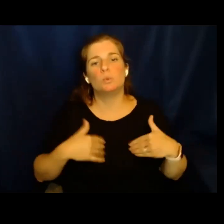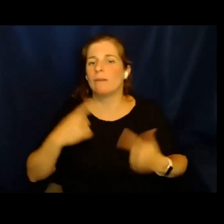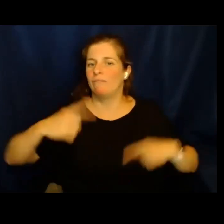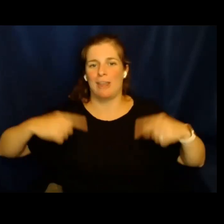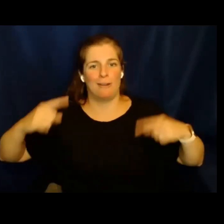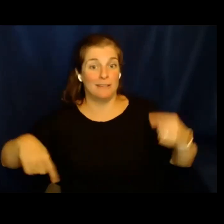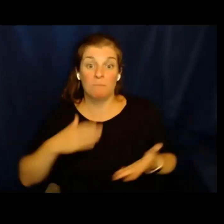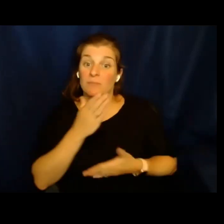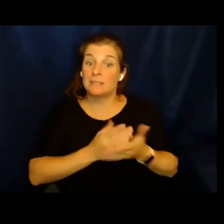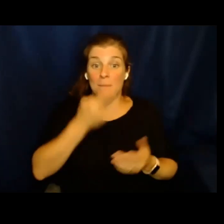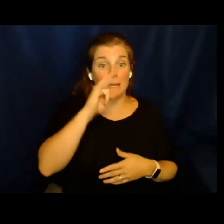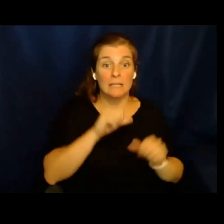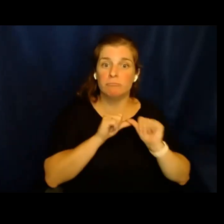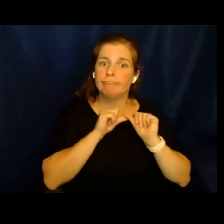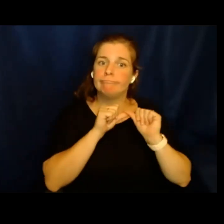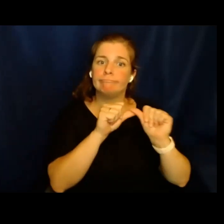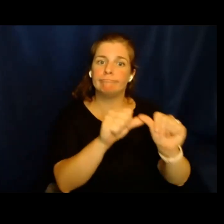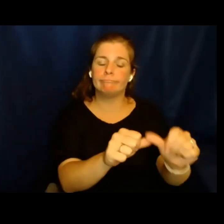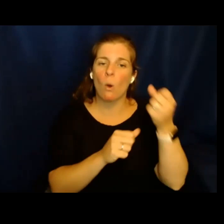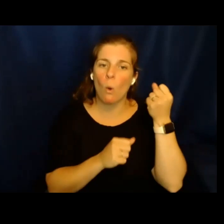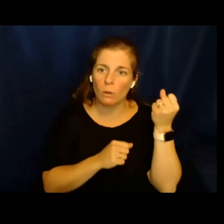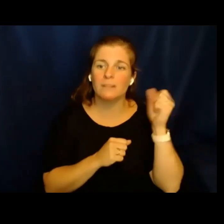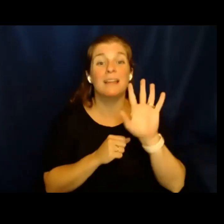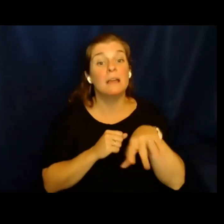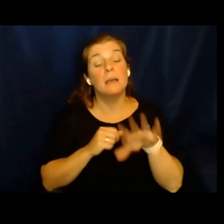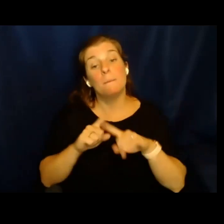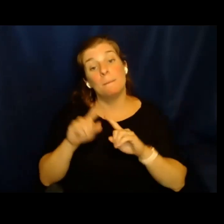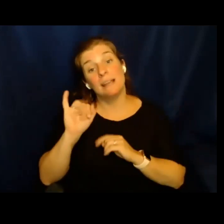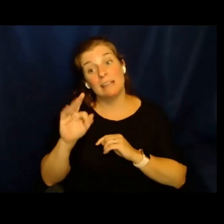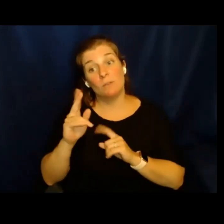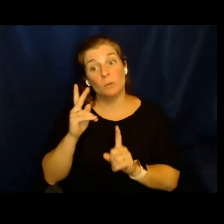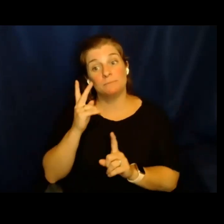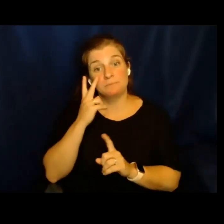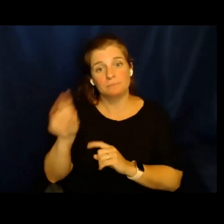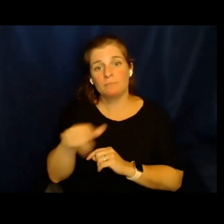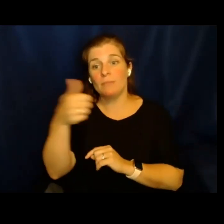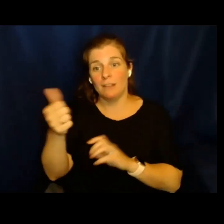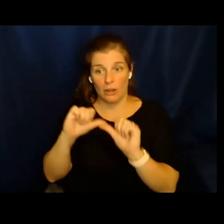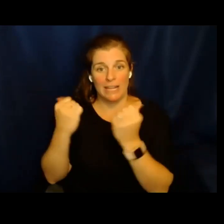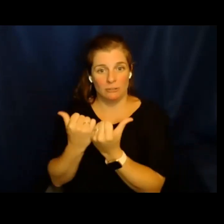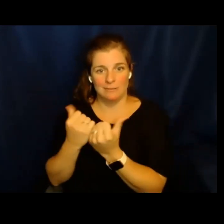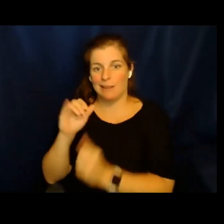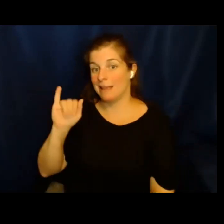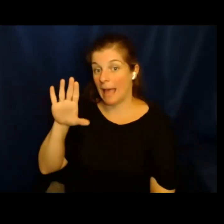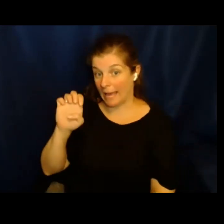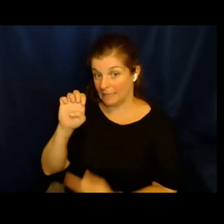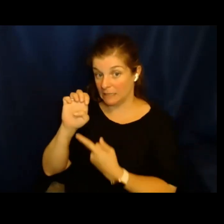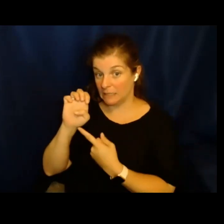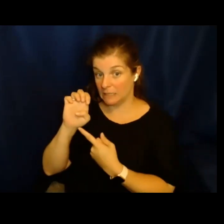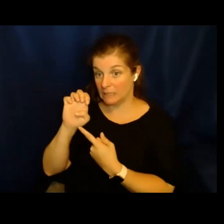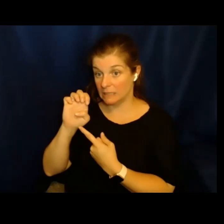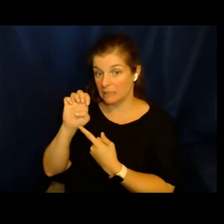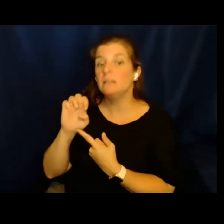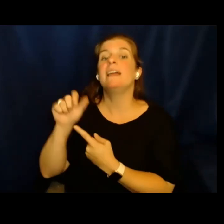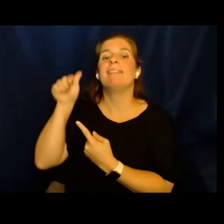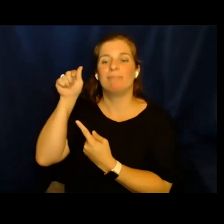alargamientos de tiempo que los chicos quedan detenidos. Y bueno, hay otra agencia que es ICE.